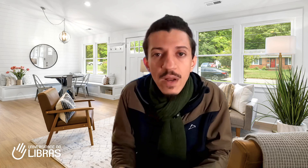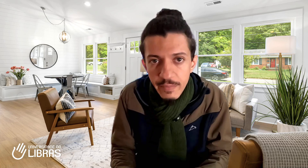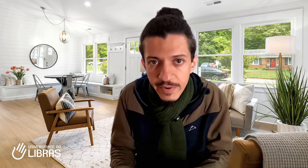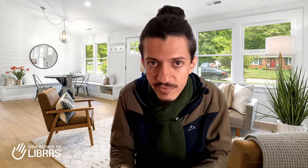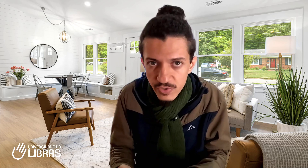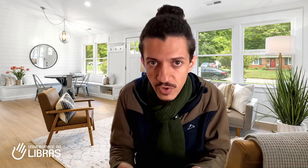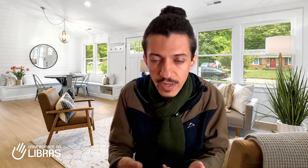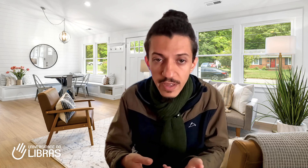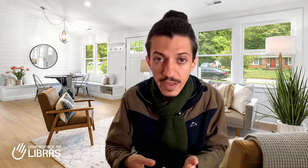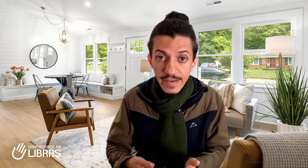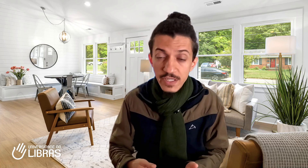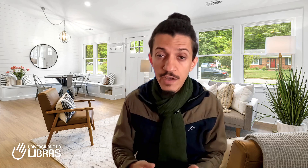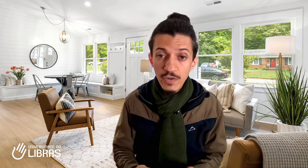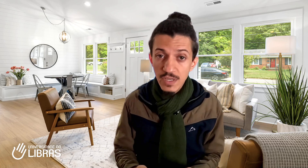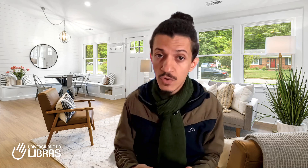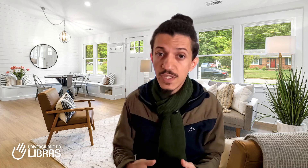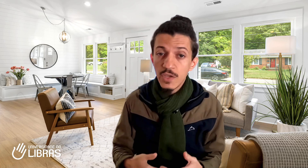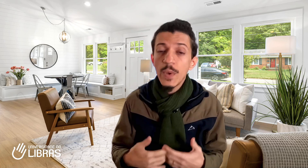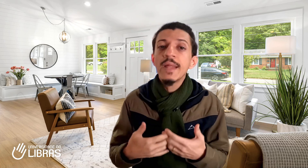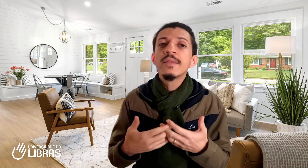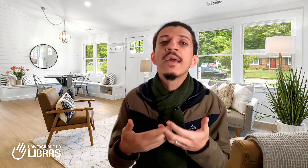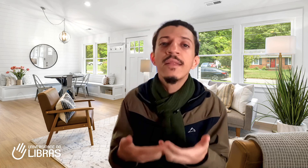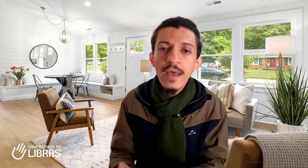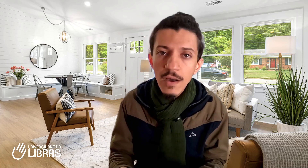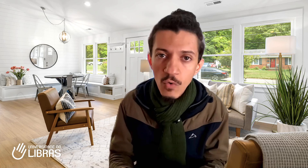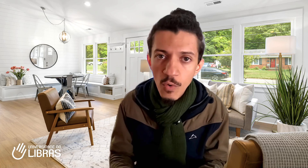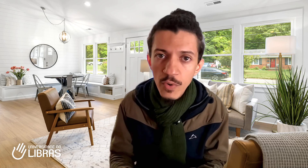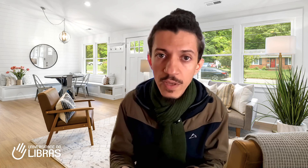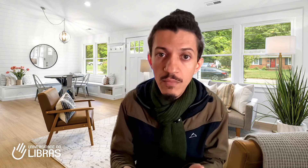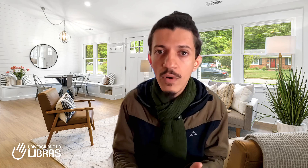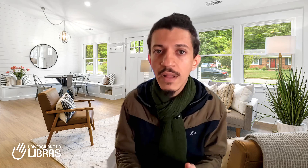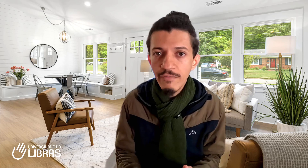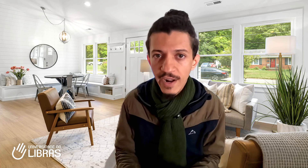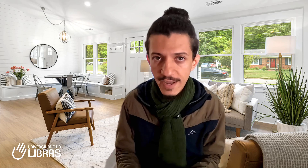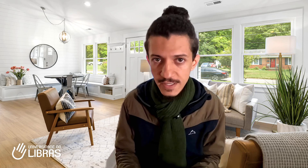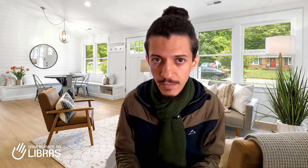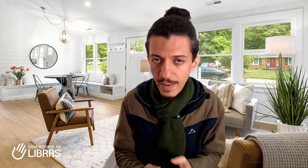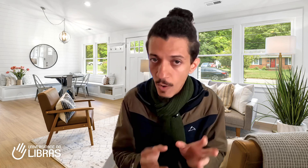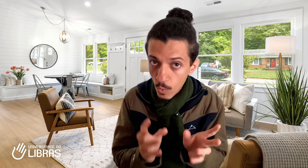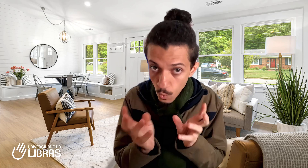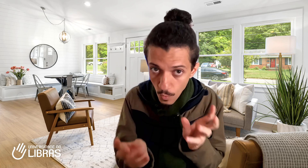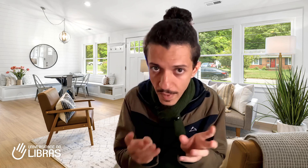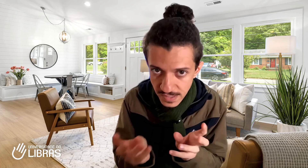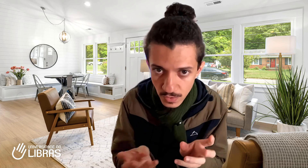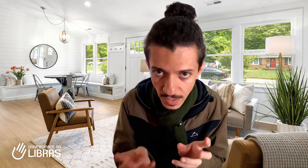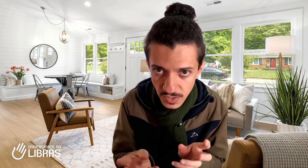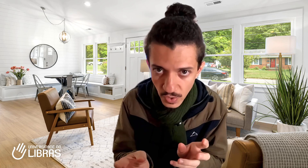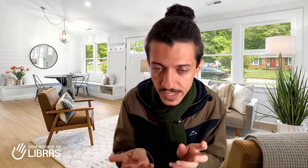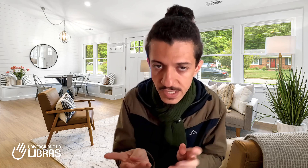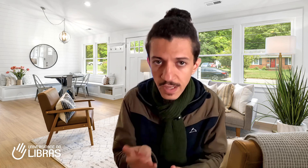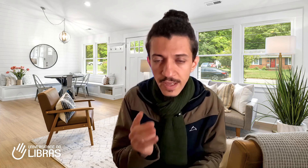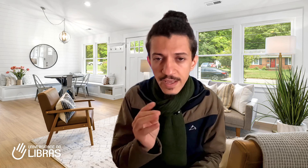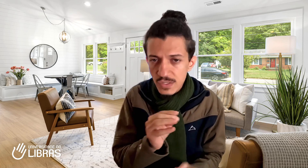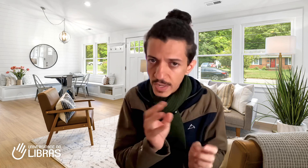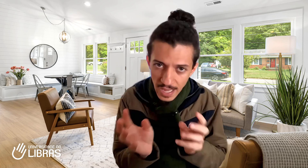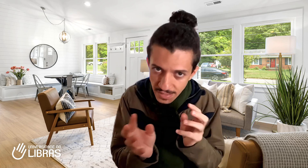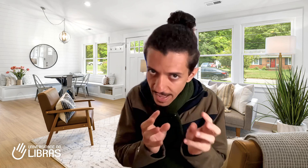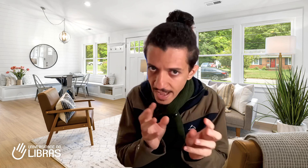Libras funciona, de que você conseguiu entender como que monta a frase. Para algumas situações, isso aí até às